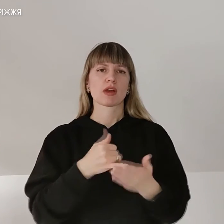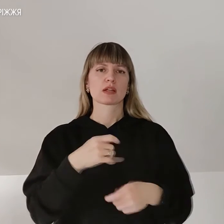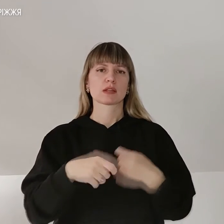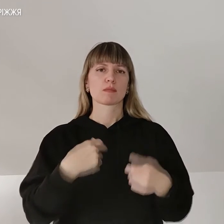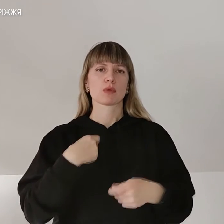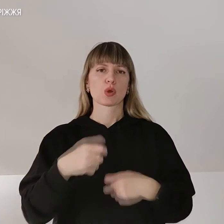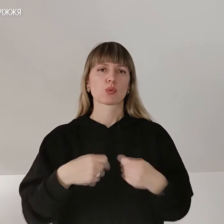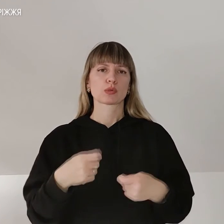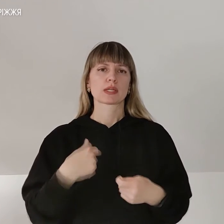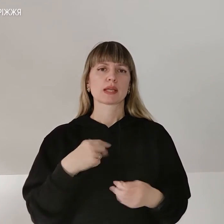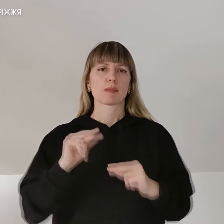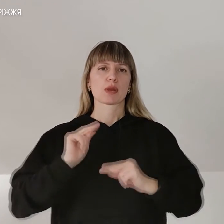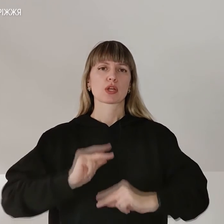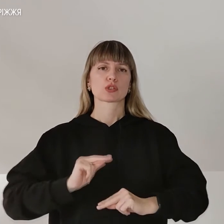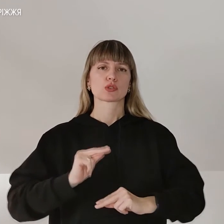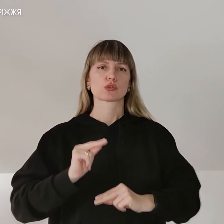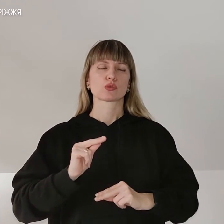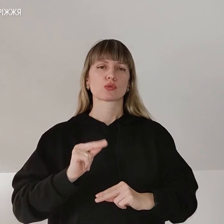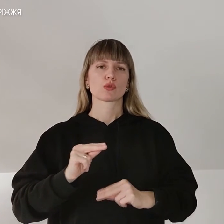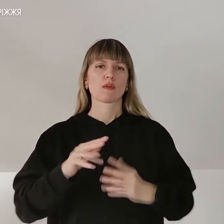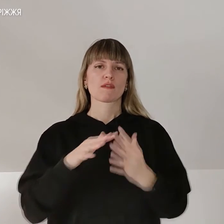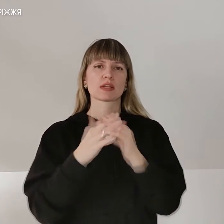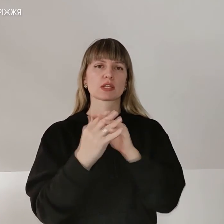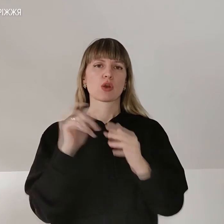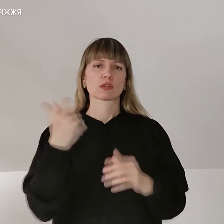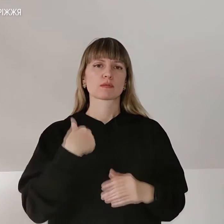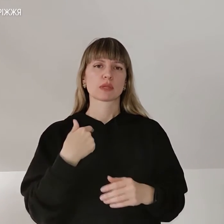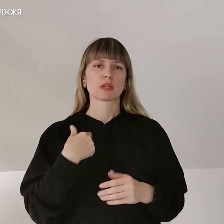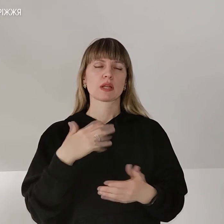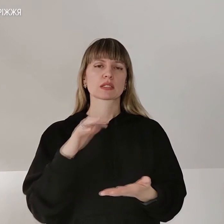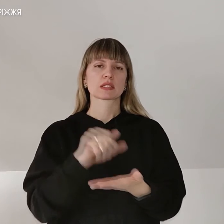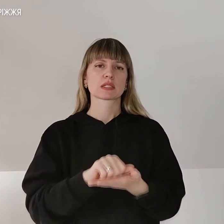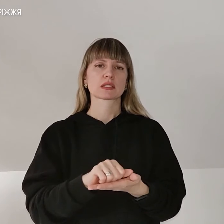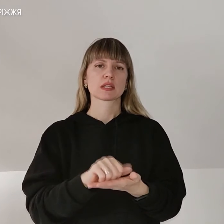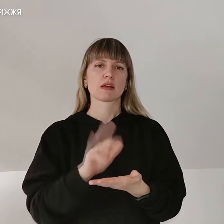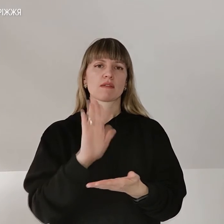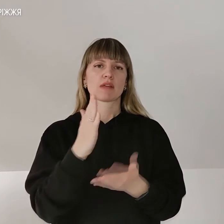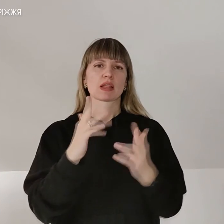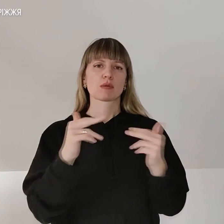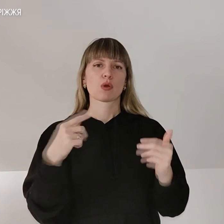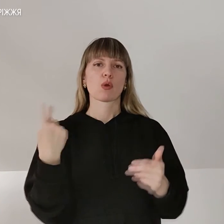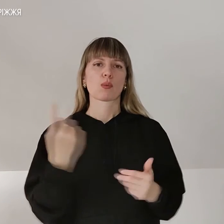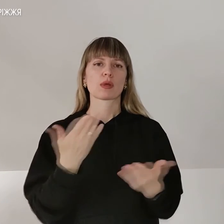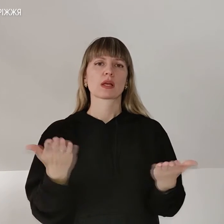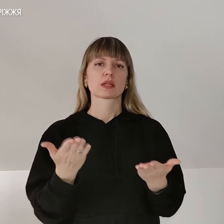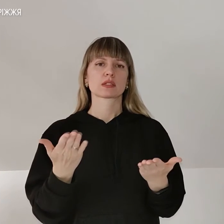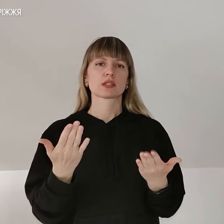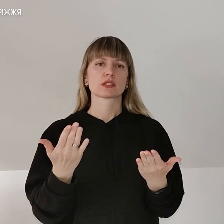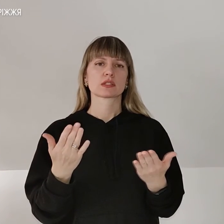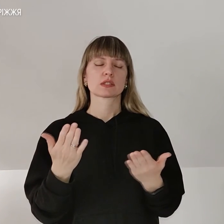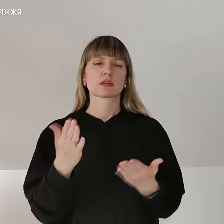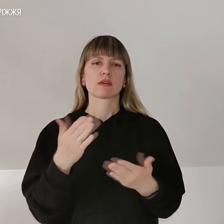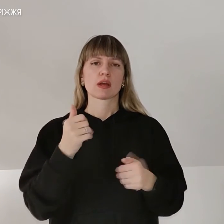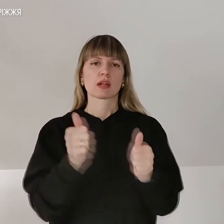Я працюю агрономом, тому я мене заставила в Дніпропетровській області, якраз везли військовій частини,